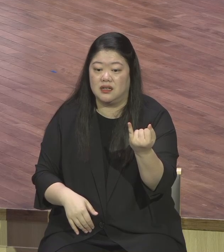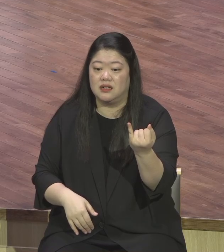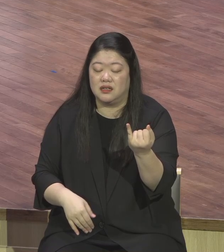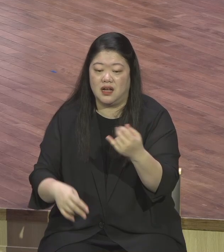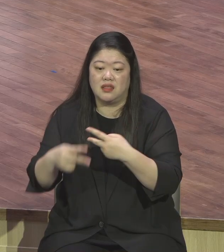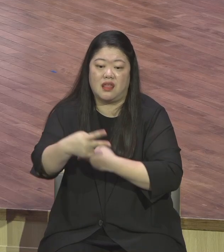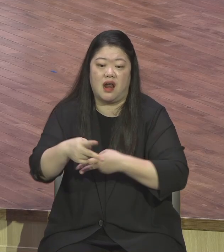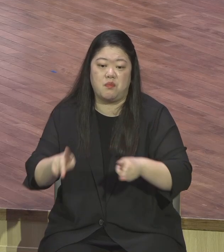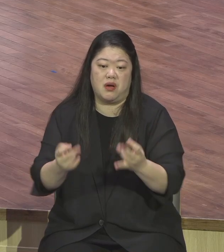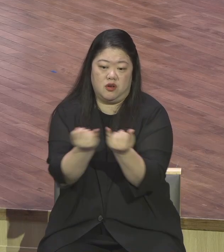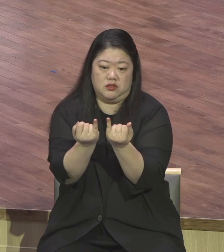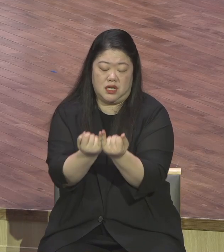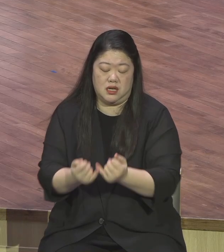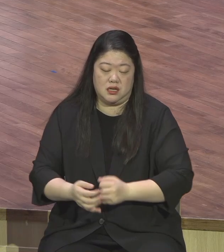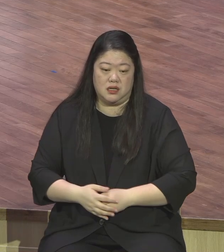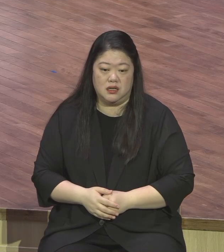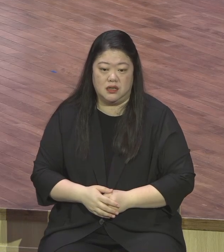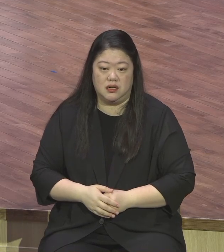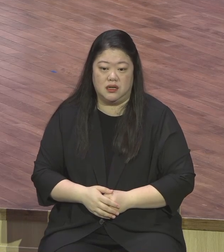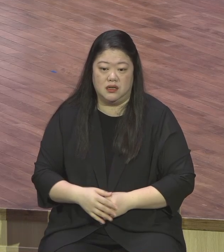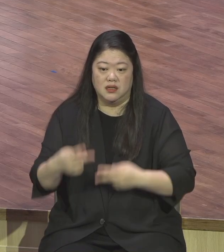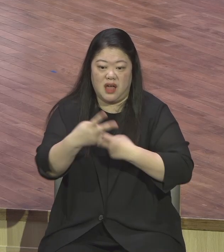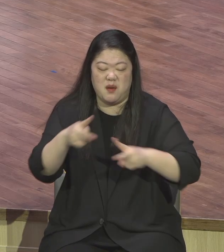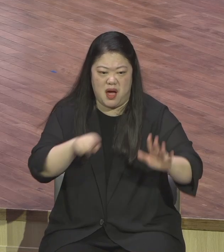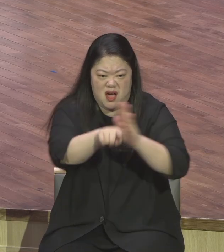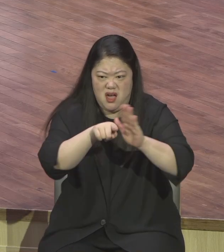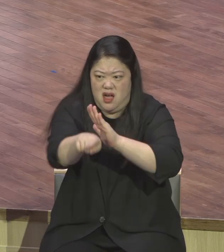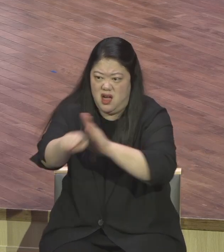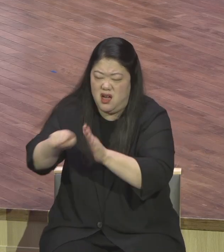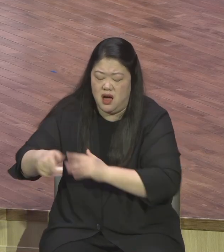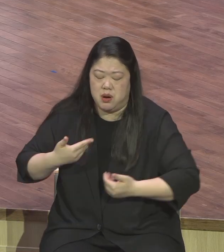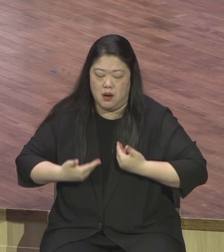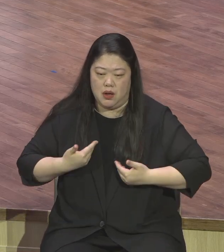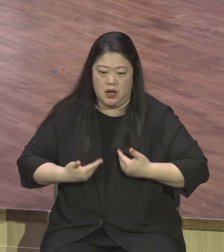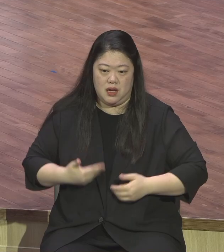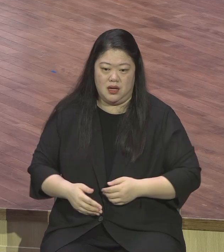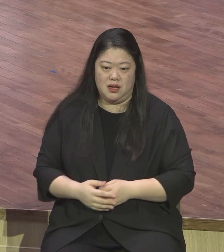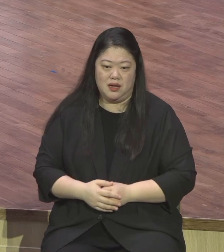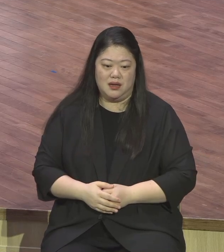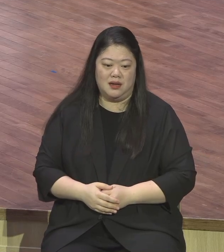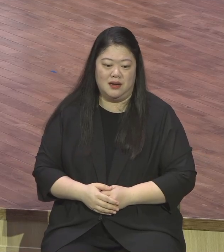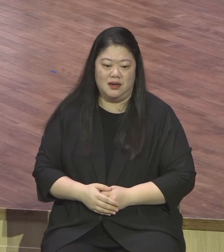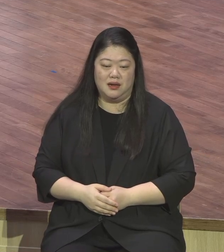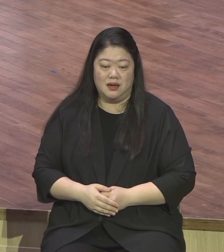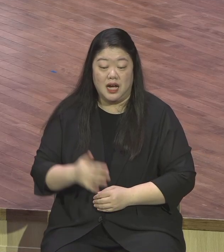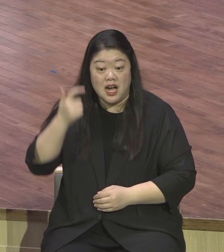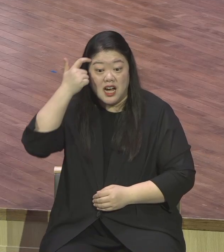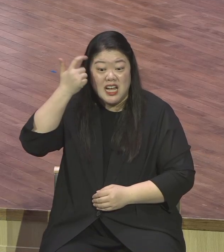그래서 여자들이 신앙이 좋은 거예요 영적으로 밝은 거예요 하도 많이 듣고 훈련을 받으니까